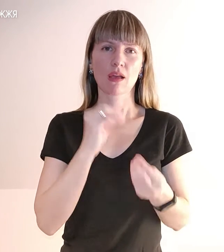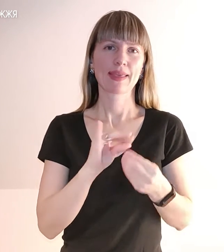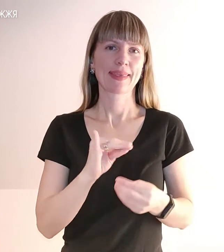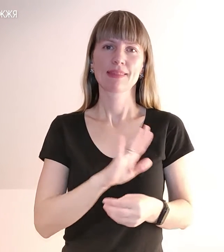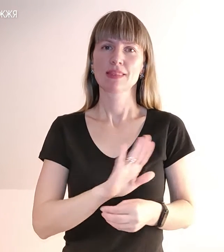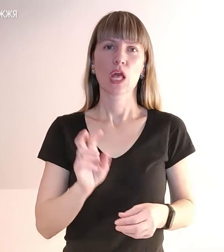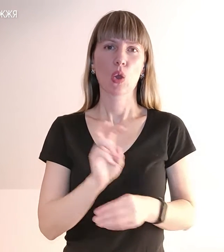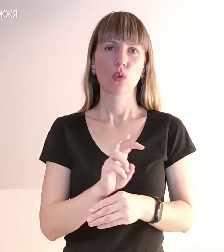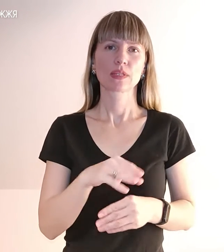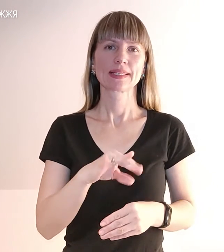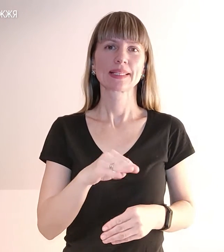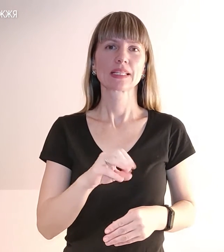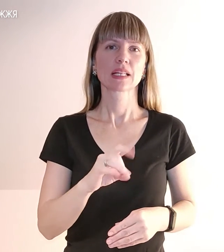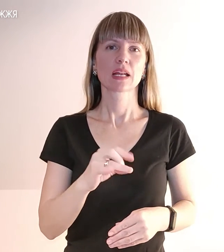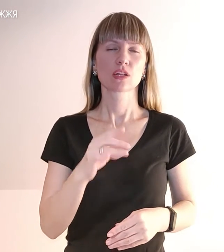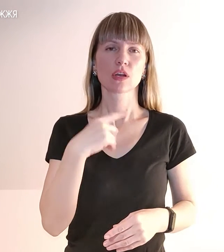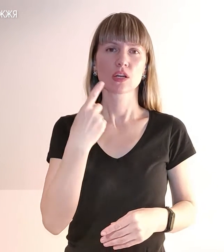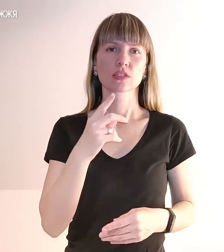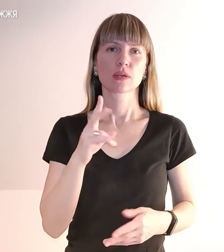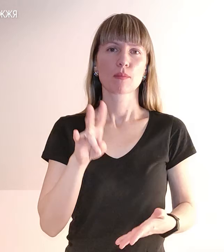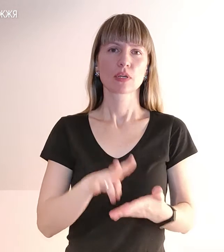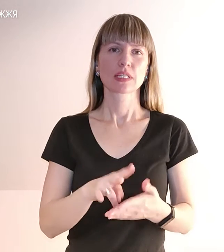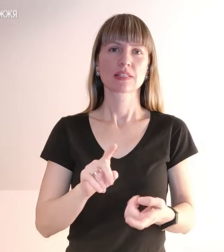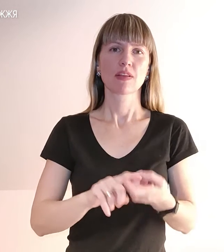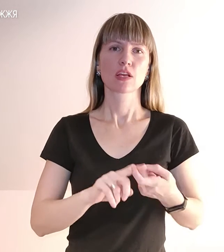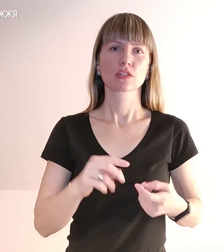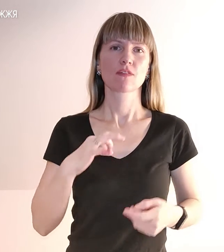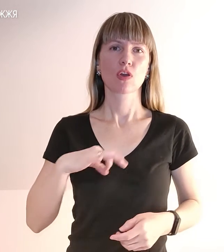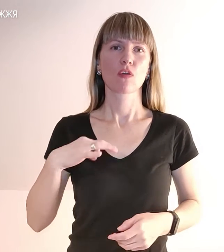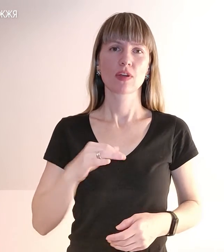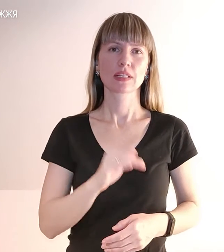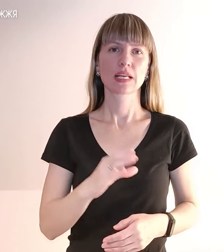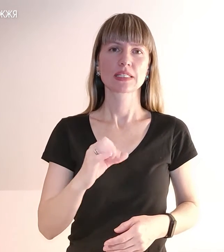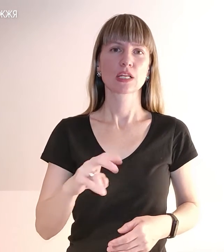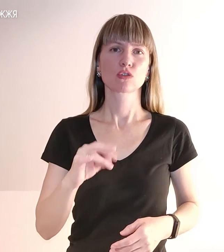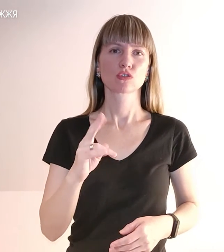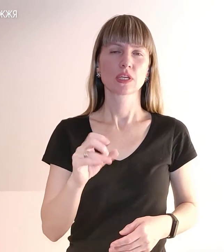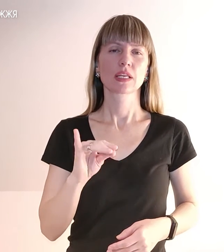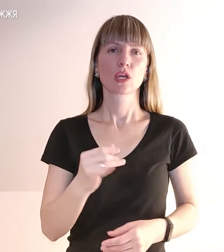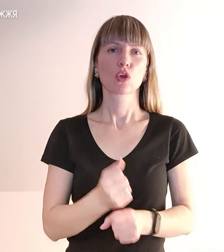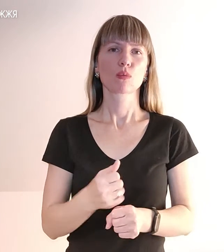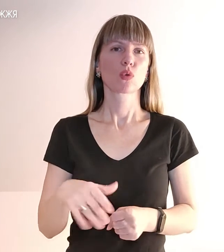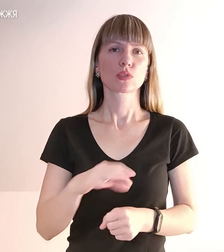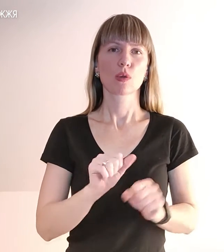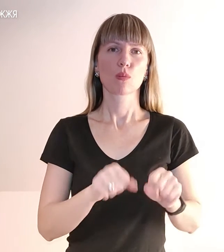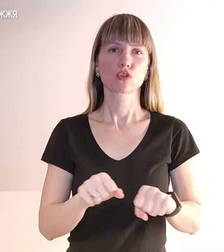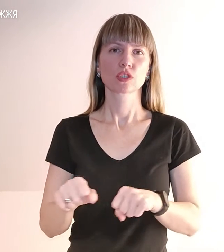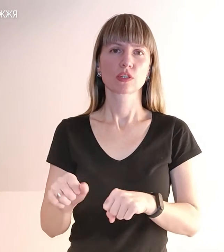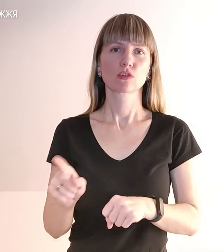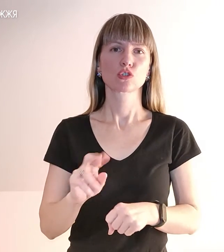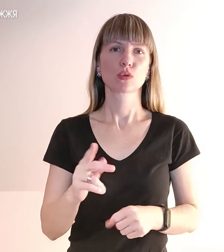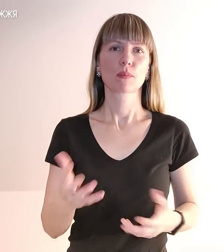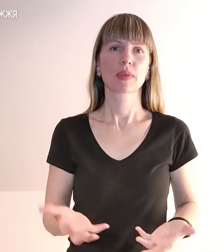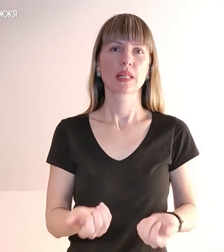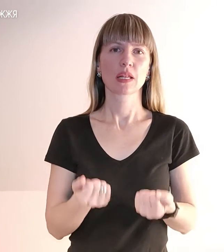каже, має постійний зв'язок з вихователями дитячого садочка, та робить усе можливе, аби підтримувати процес